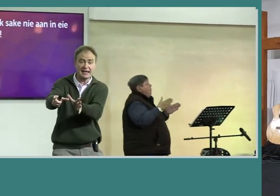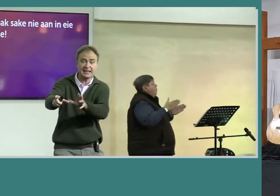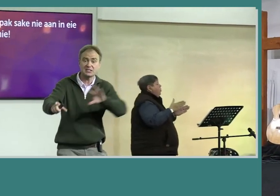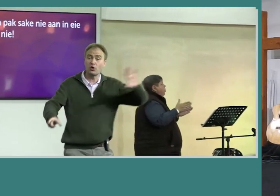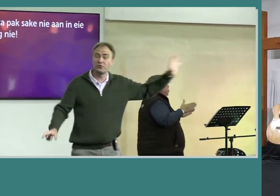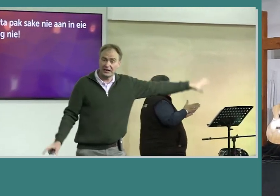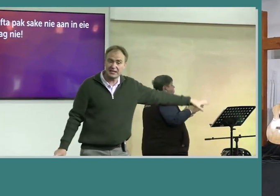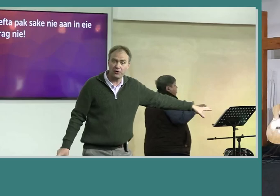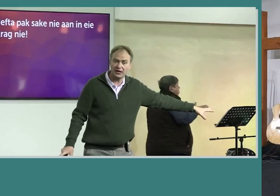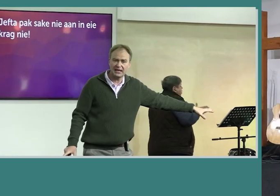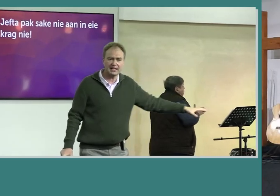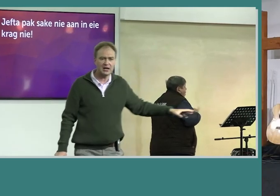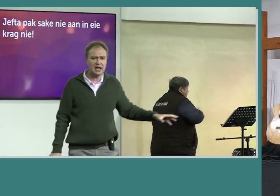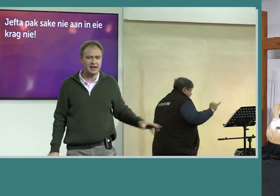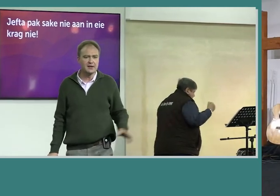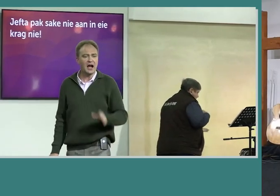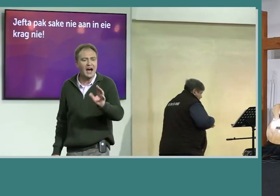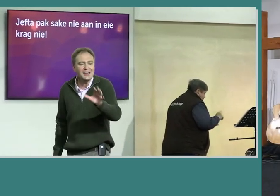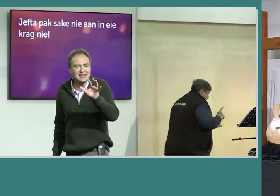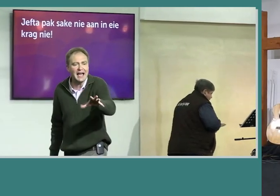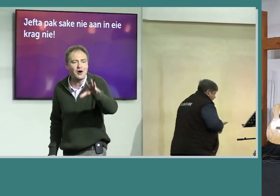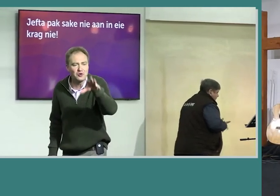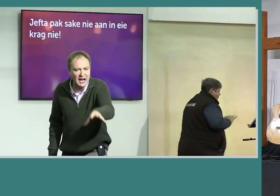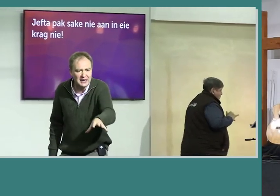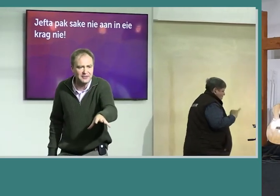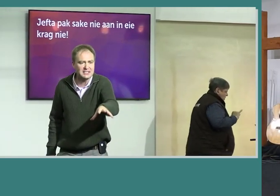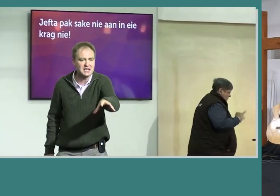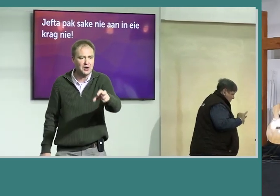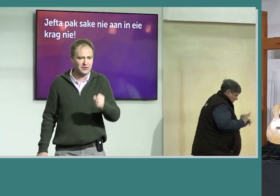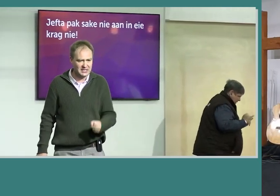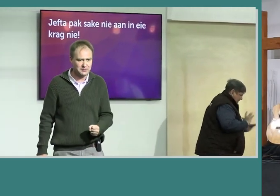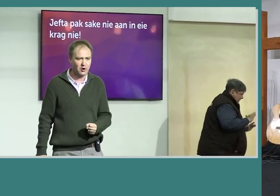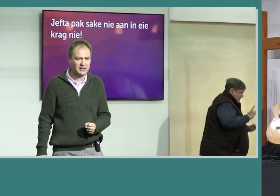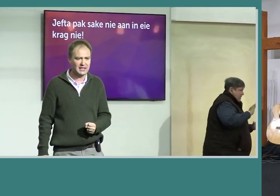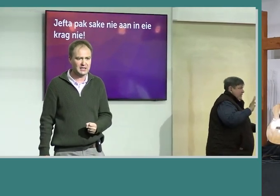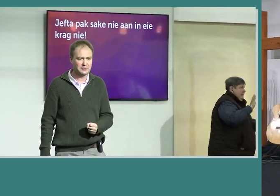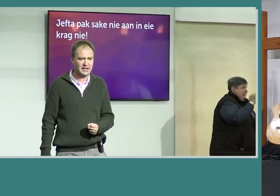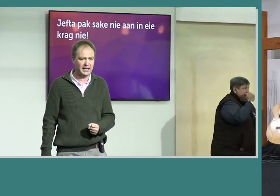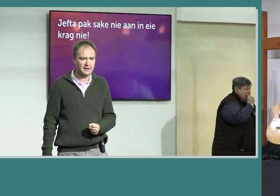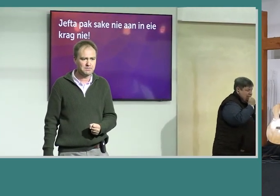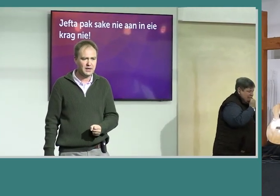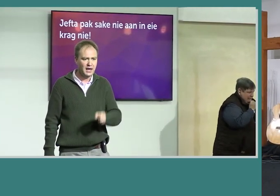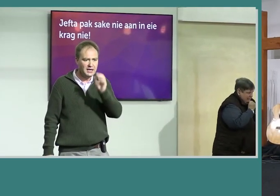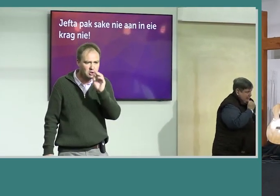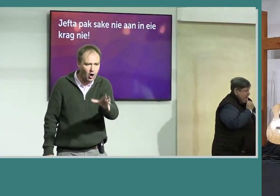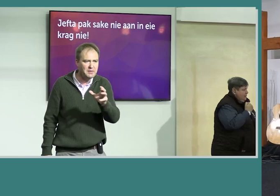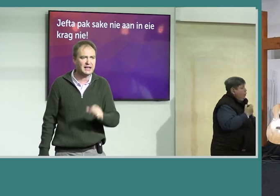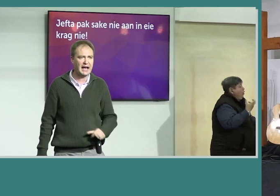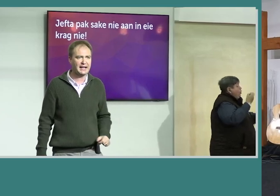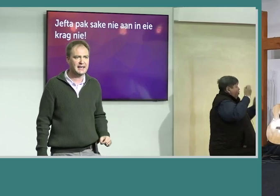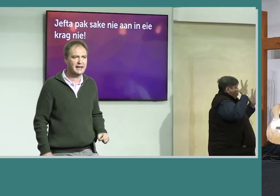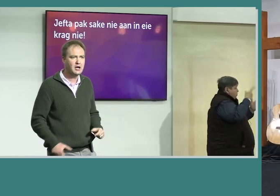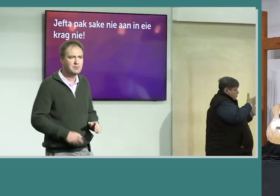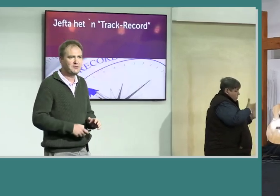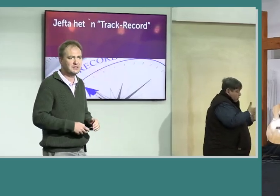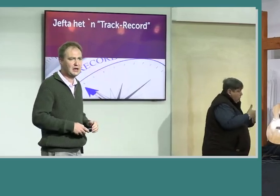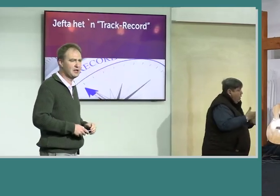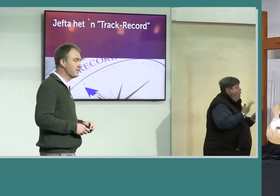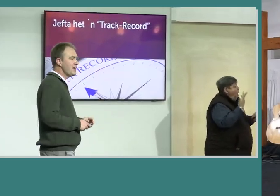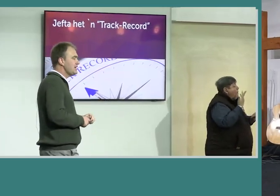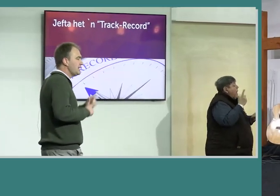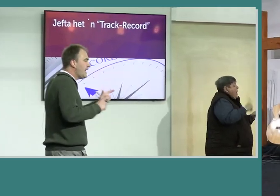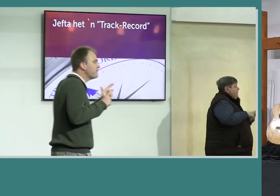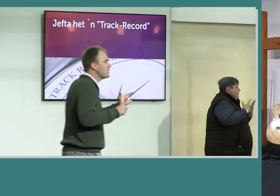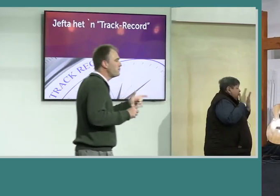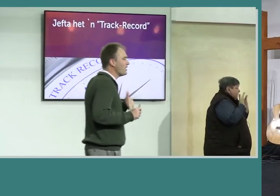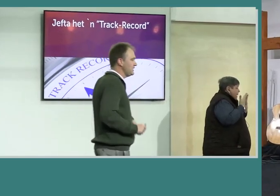dit jou eie kies of is dit waar die Heere jou leid gaan jy okai wees want jy is waar die Heere jou wil hee en daarmee kan ek en jy met vertrouwe